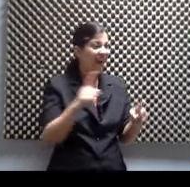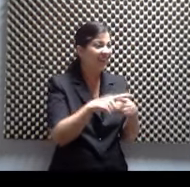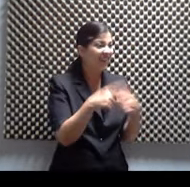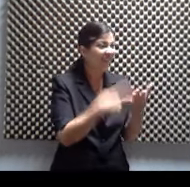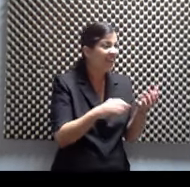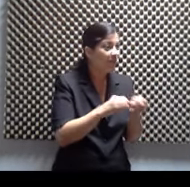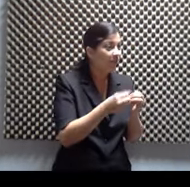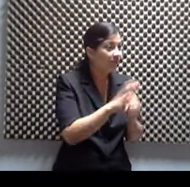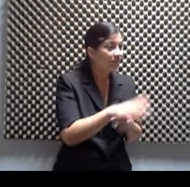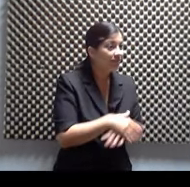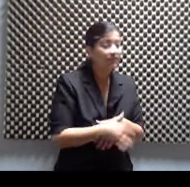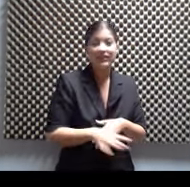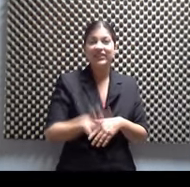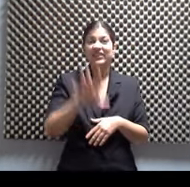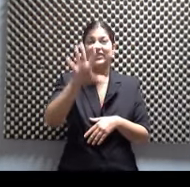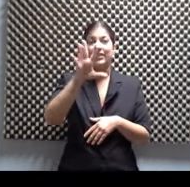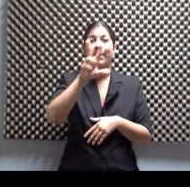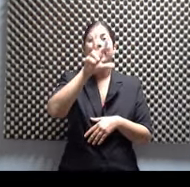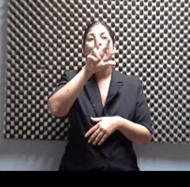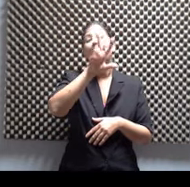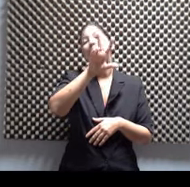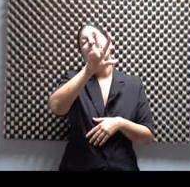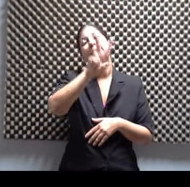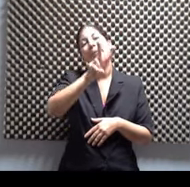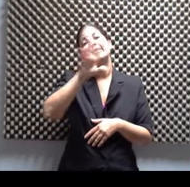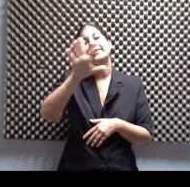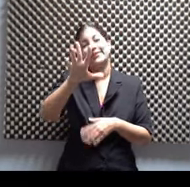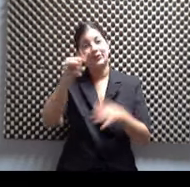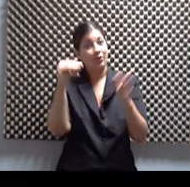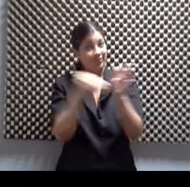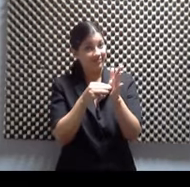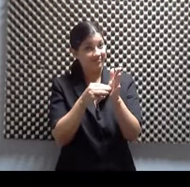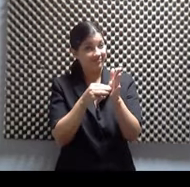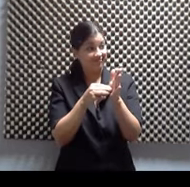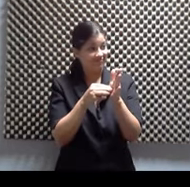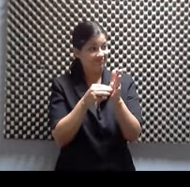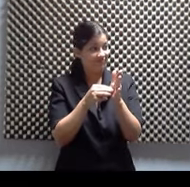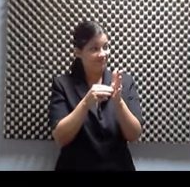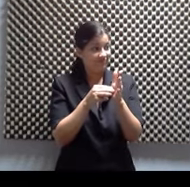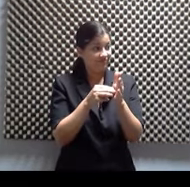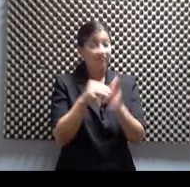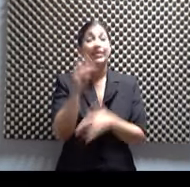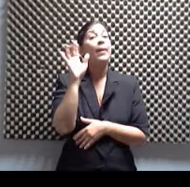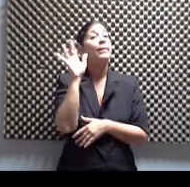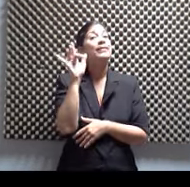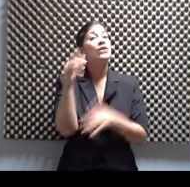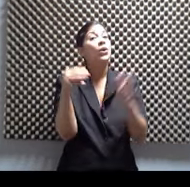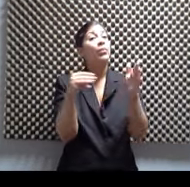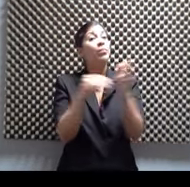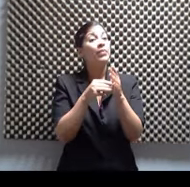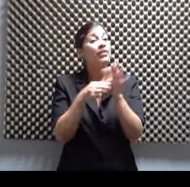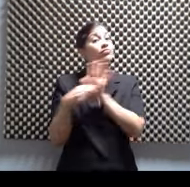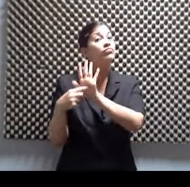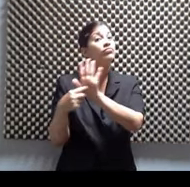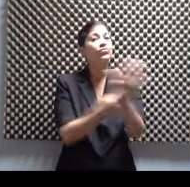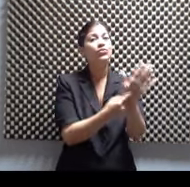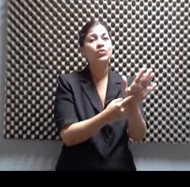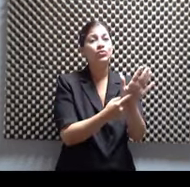50.000. 25.000 funciones, te pasaste un poquito. Pero corridas. ¿Corridas? Sí. Ah, corridas. misma